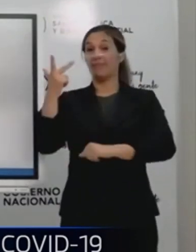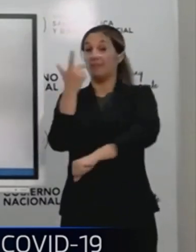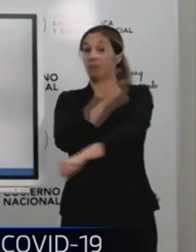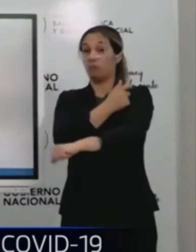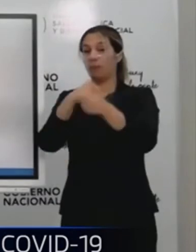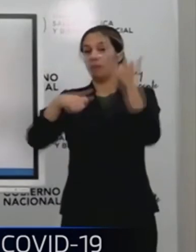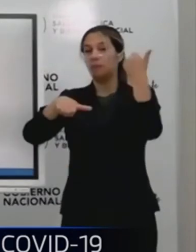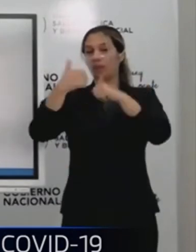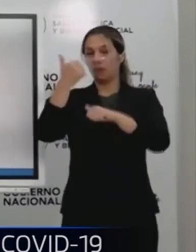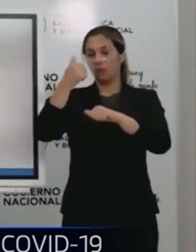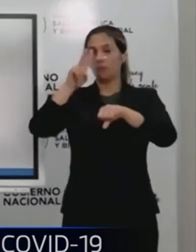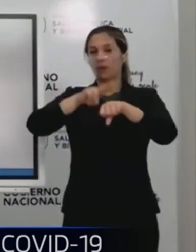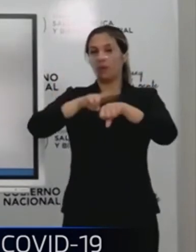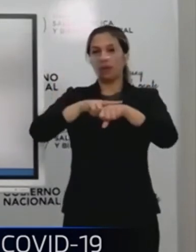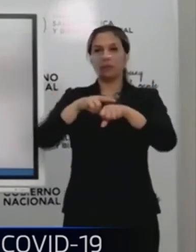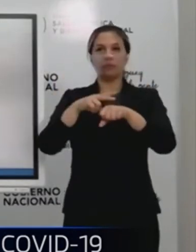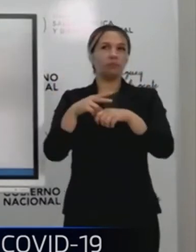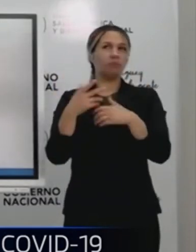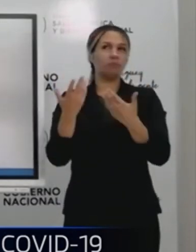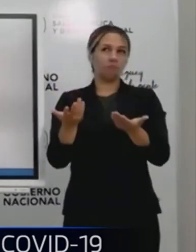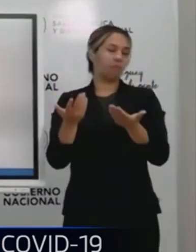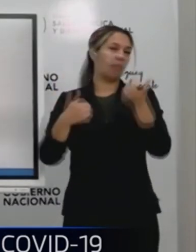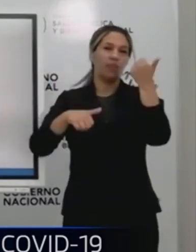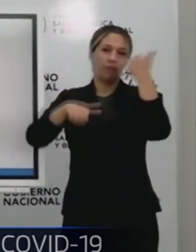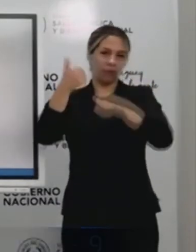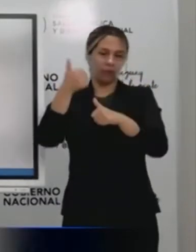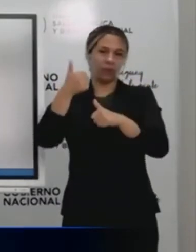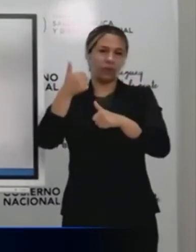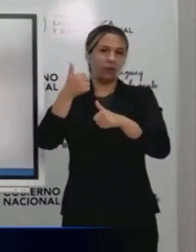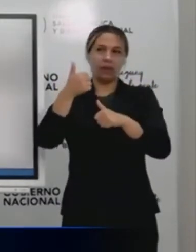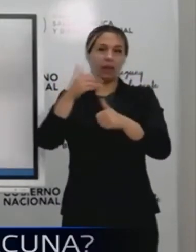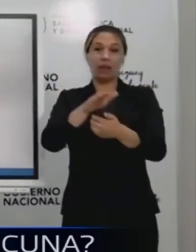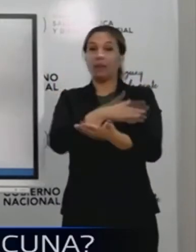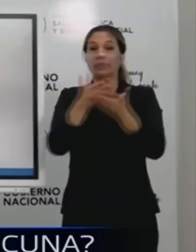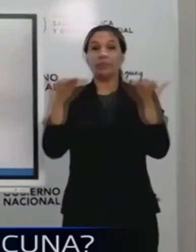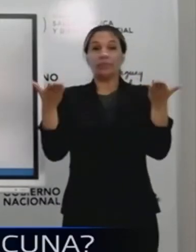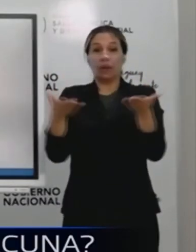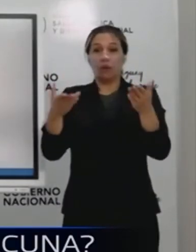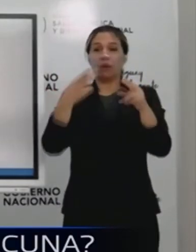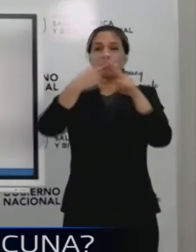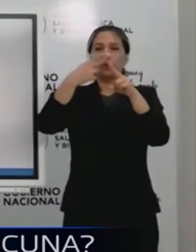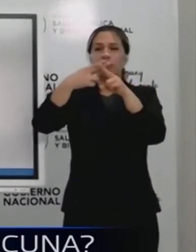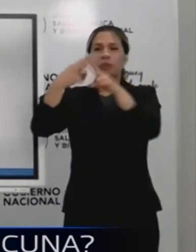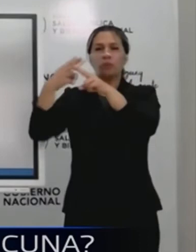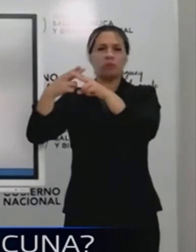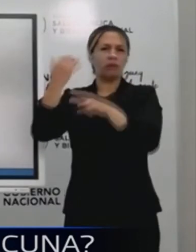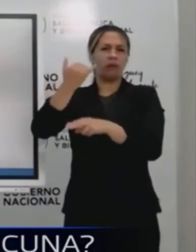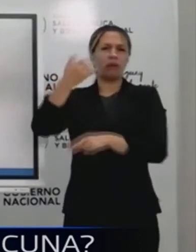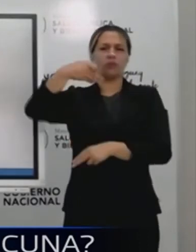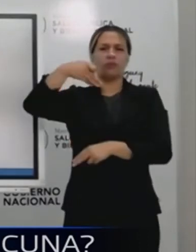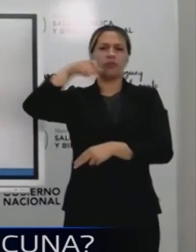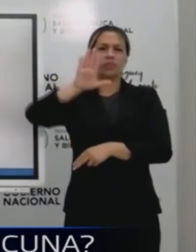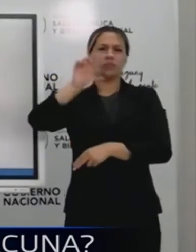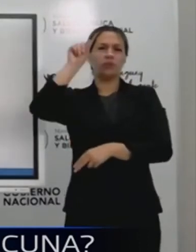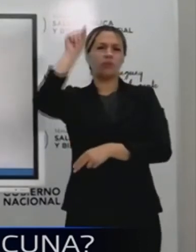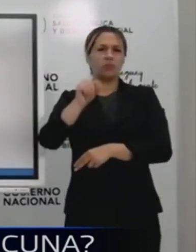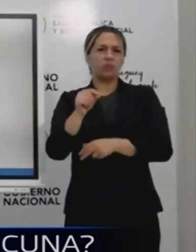es la mejor vacuna. Hasta hoy hay muy buenas vacunas por arriba del 95% de efectividad.